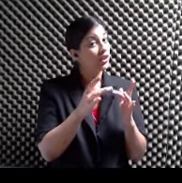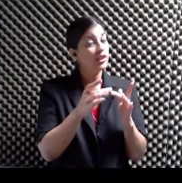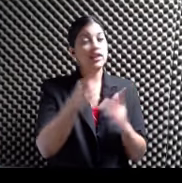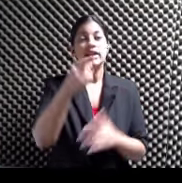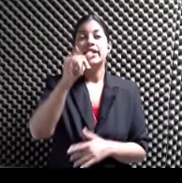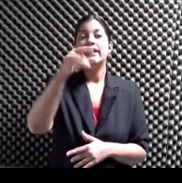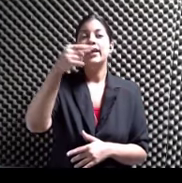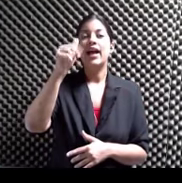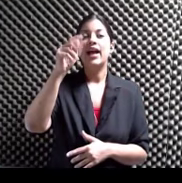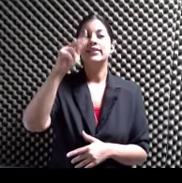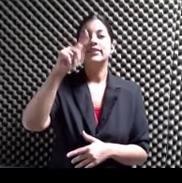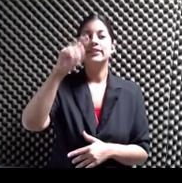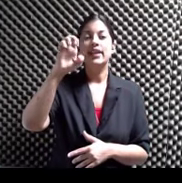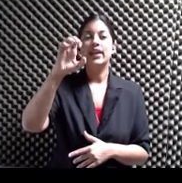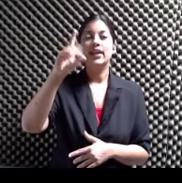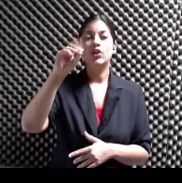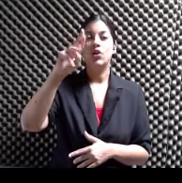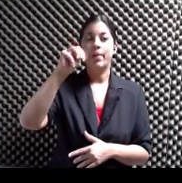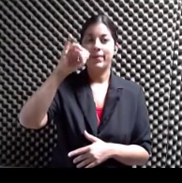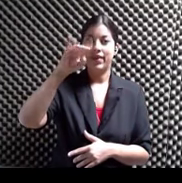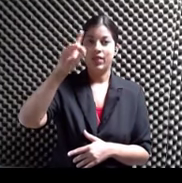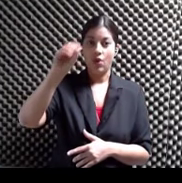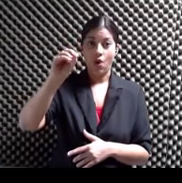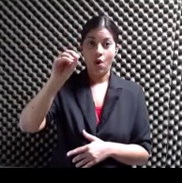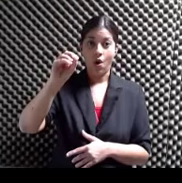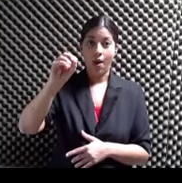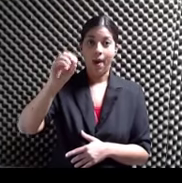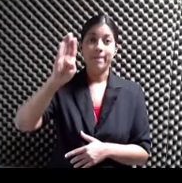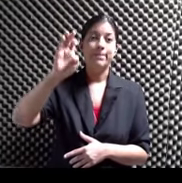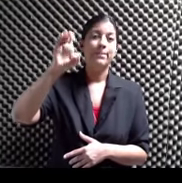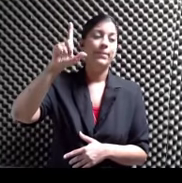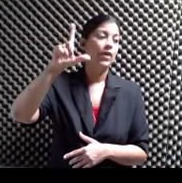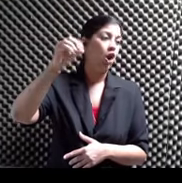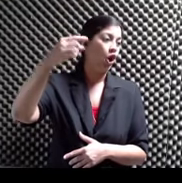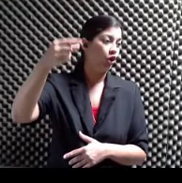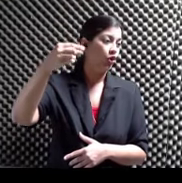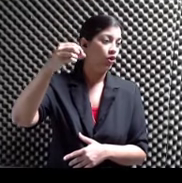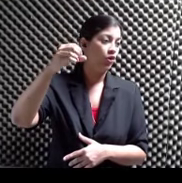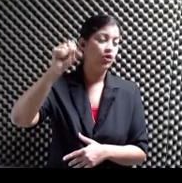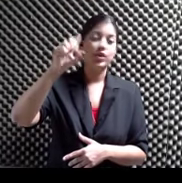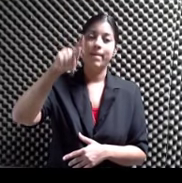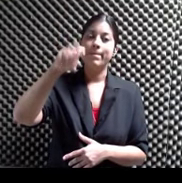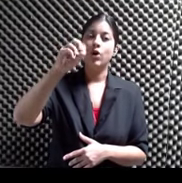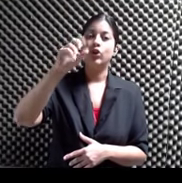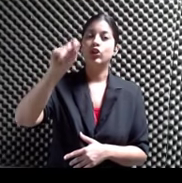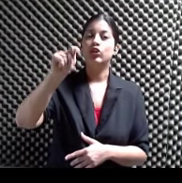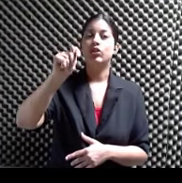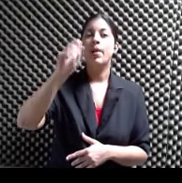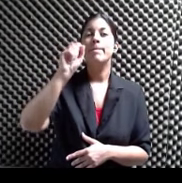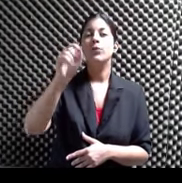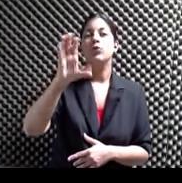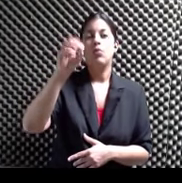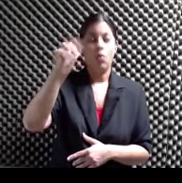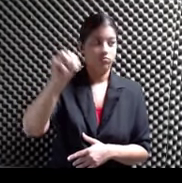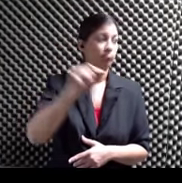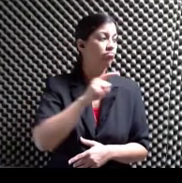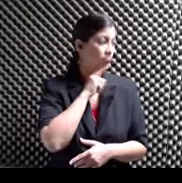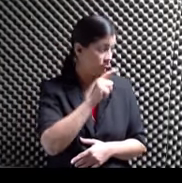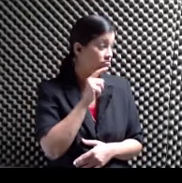.blogspot.com Exacto Que puedes entrar Claro Porque imagínate Es un blog que tenemos en el club Eso